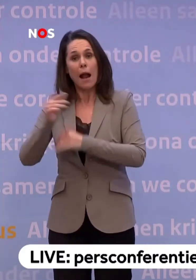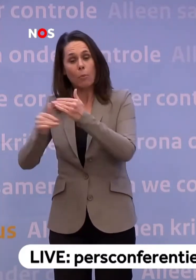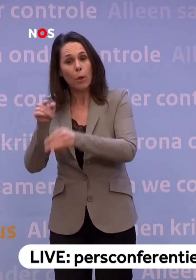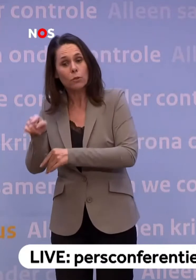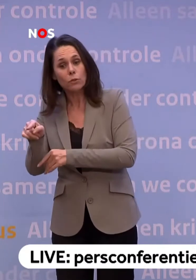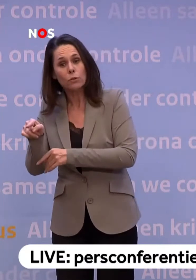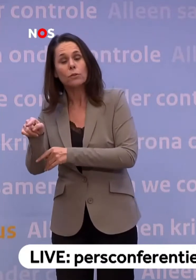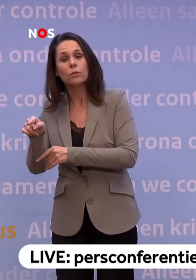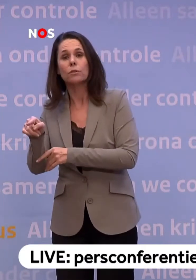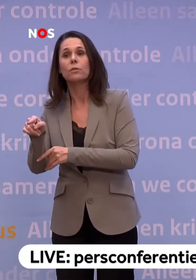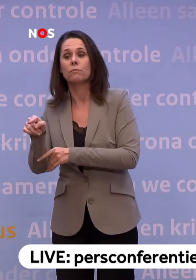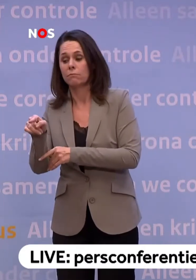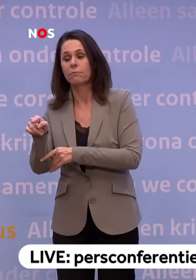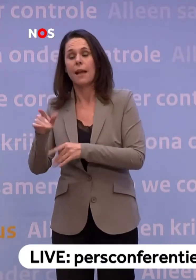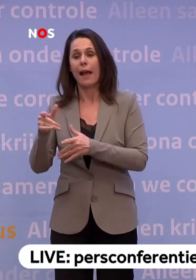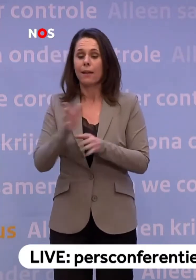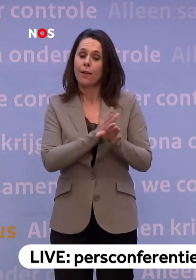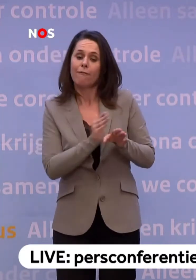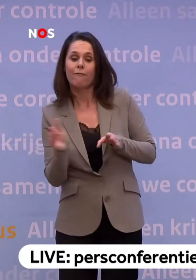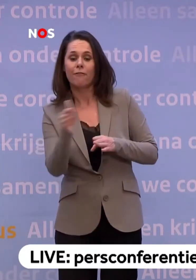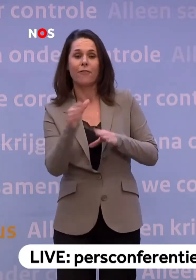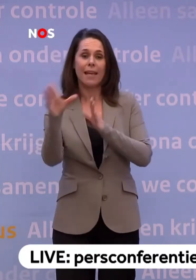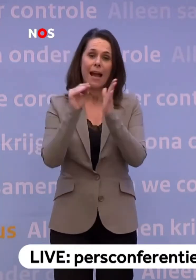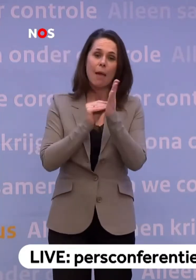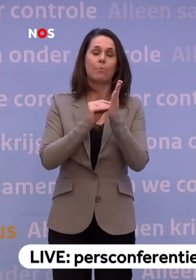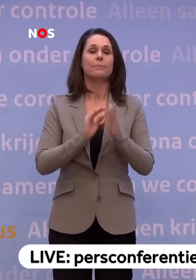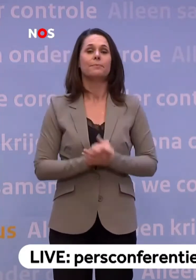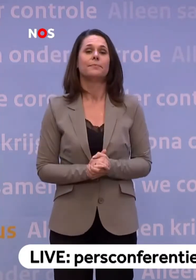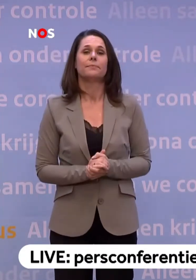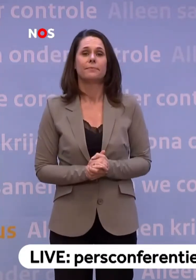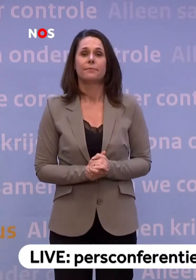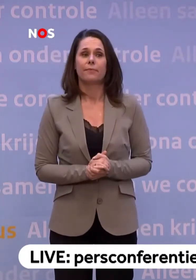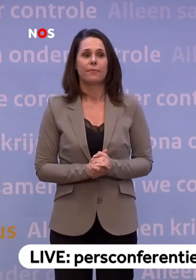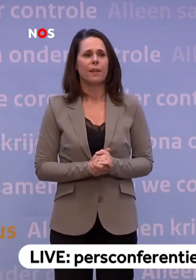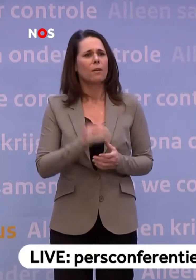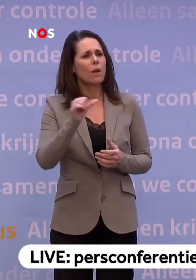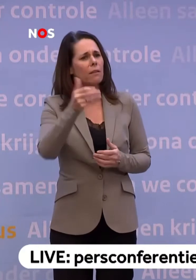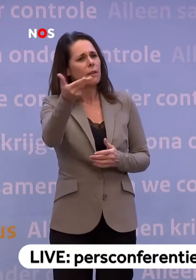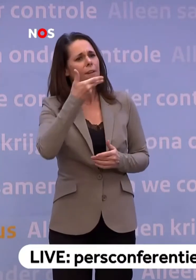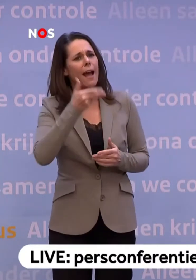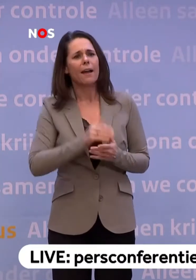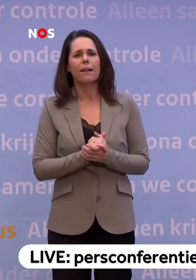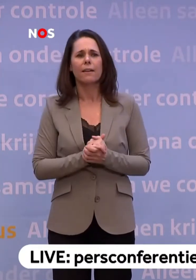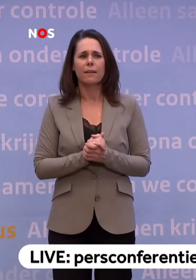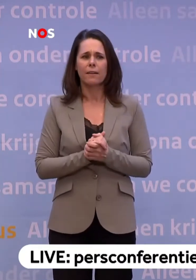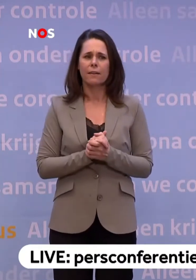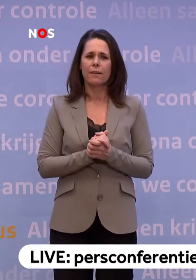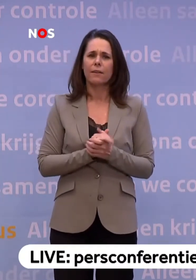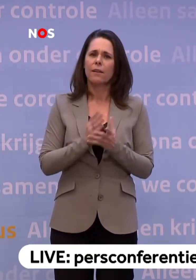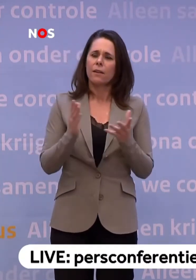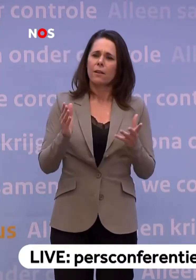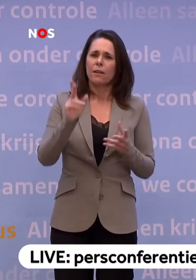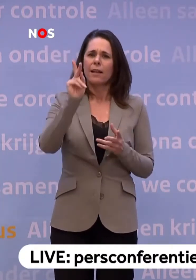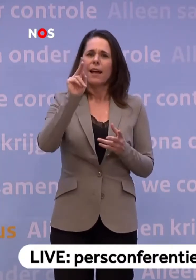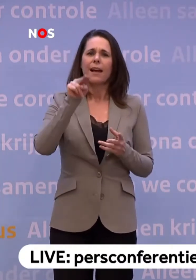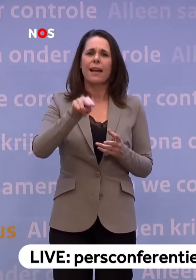...om dat eigenlijk via een app opnieuw vorm te geven. Nog een hele andere vraag. KVB heeft aangegeven het